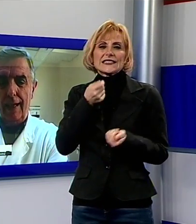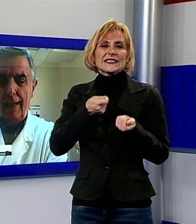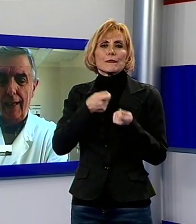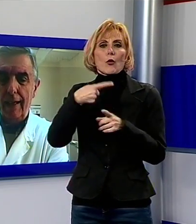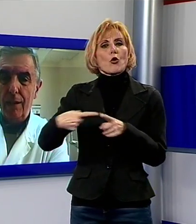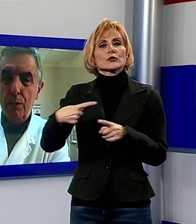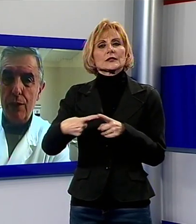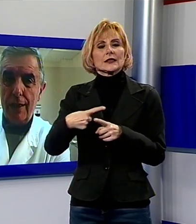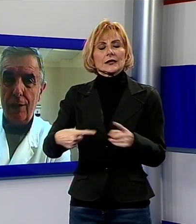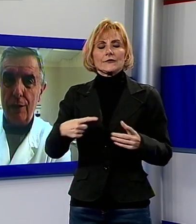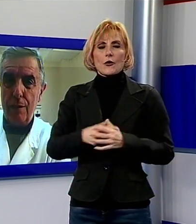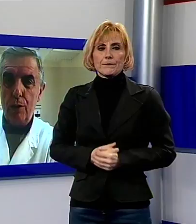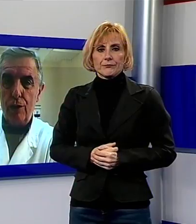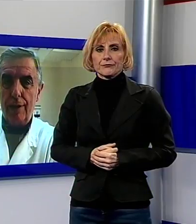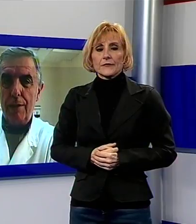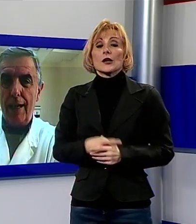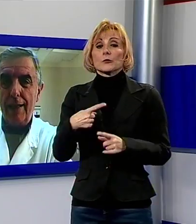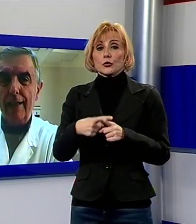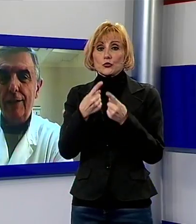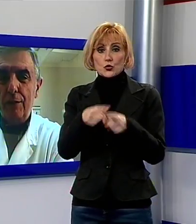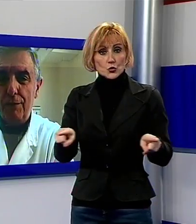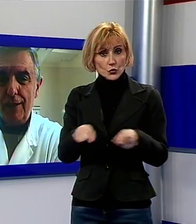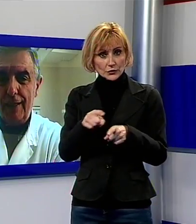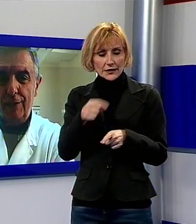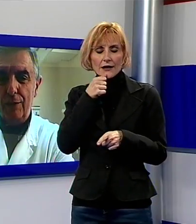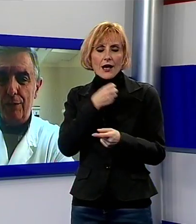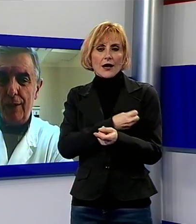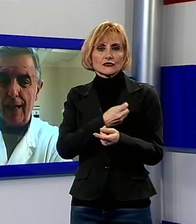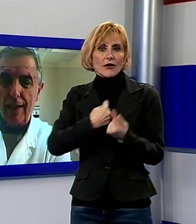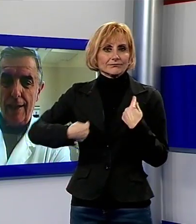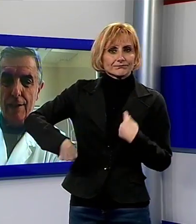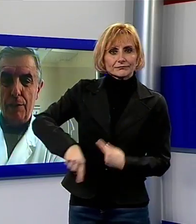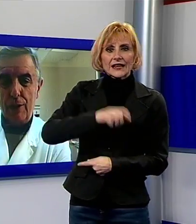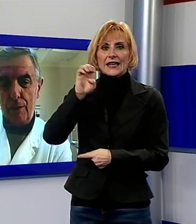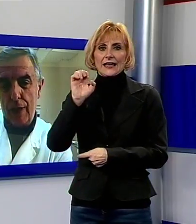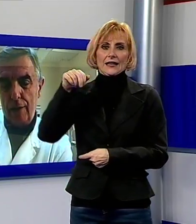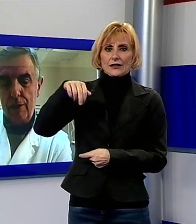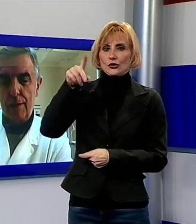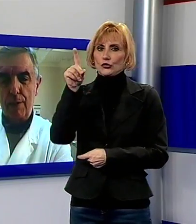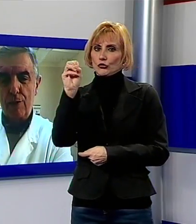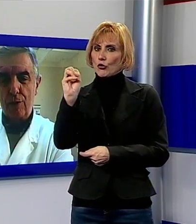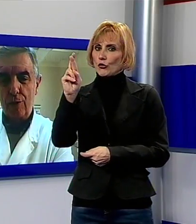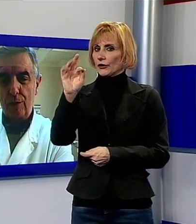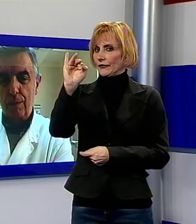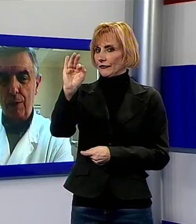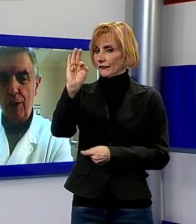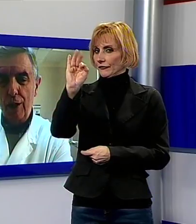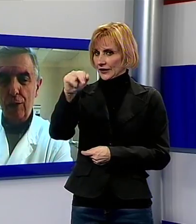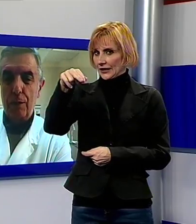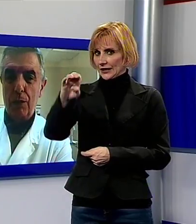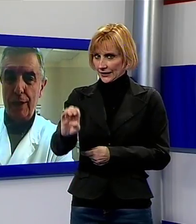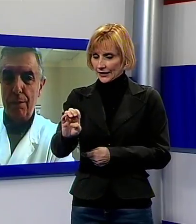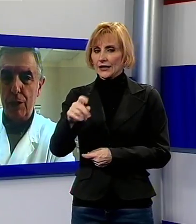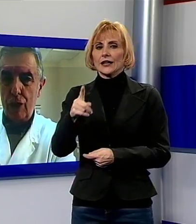La musica contribuisce a liberare le endorfine. Le endorfine, se possiamo usare questa espressione, sono un po'